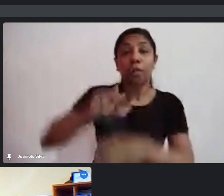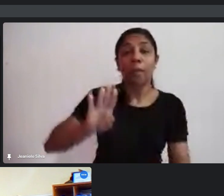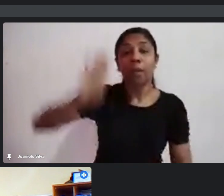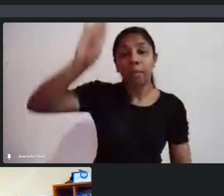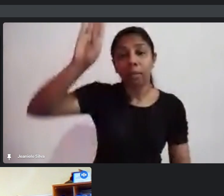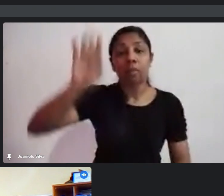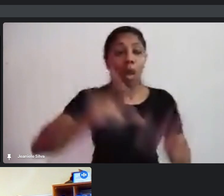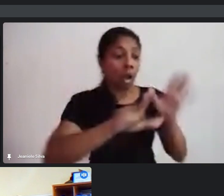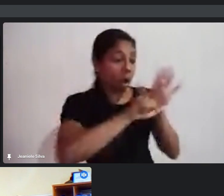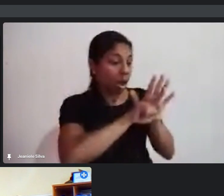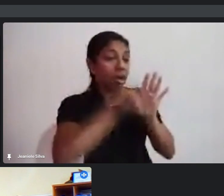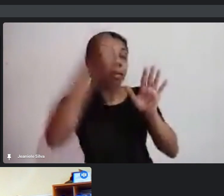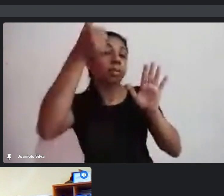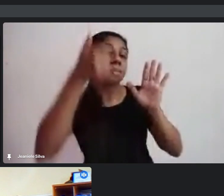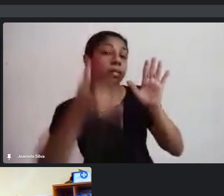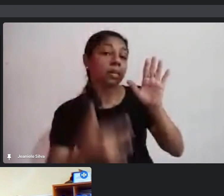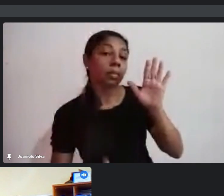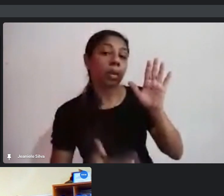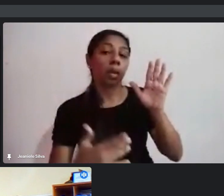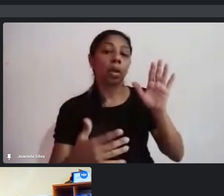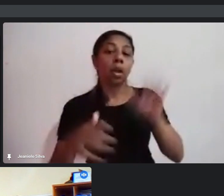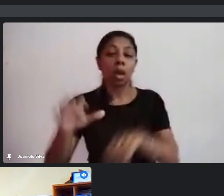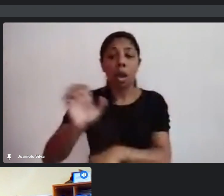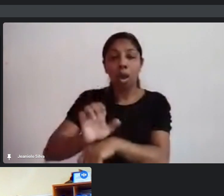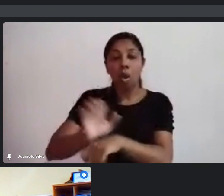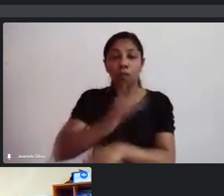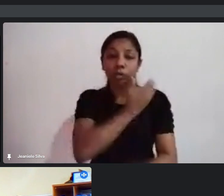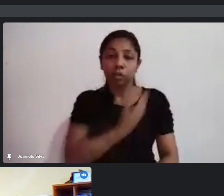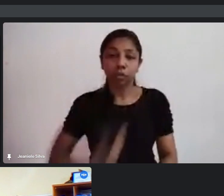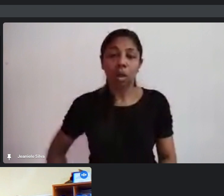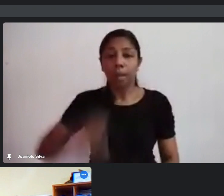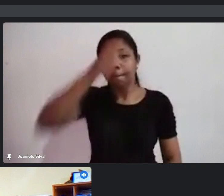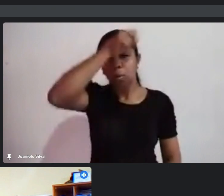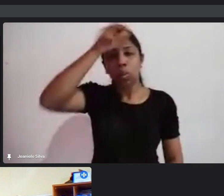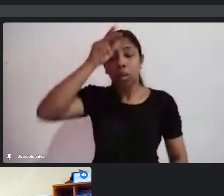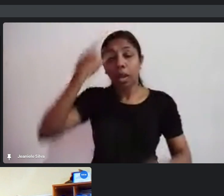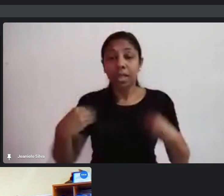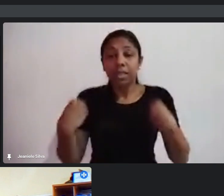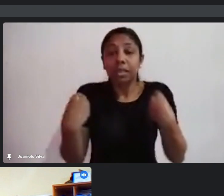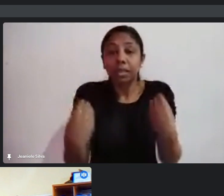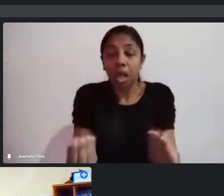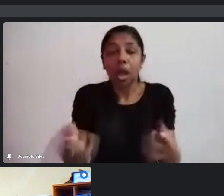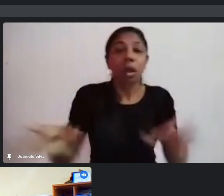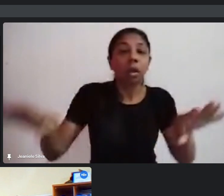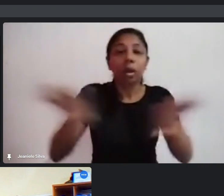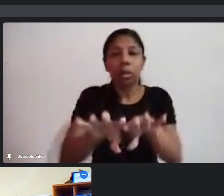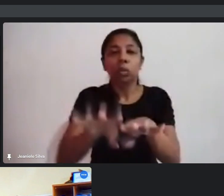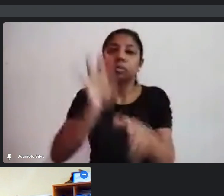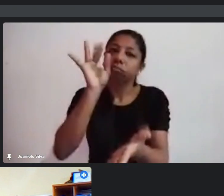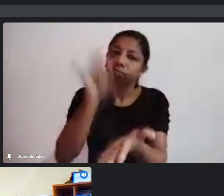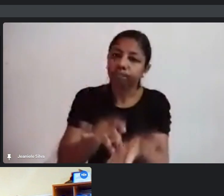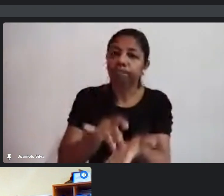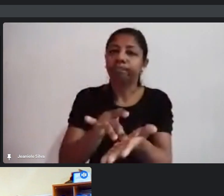que os governos e chamuais e municipais devem garantir mecanismos de inclusão. Então, por exemplo,